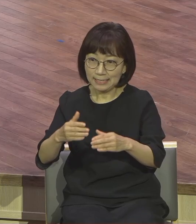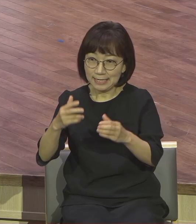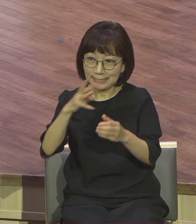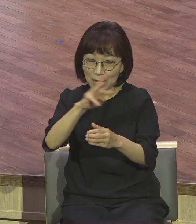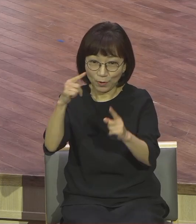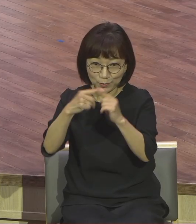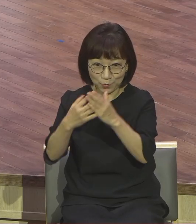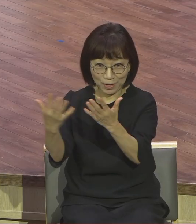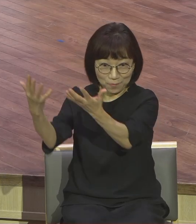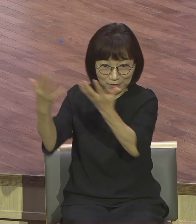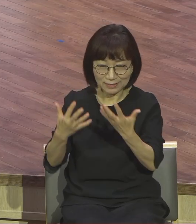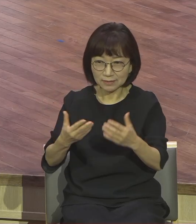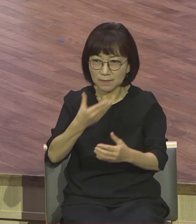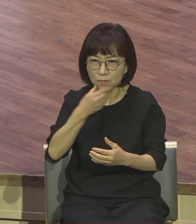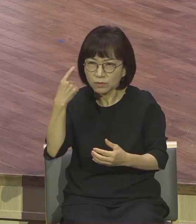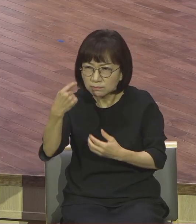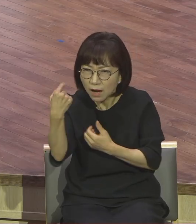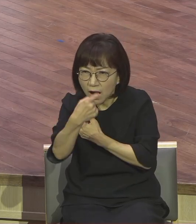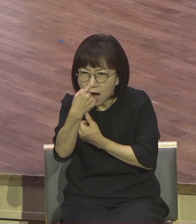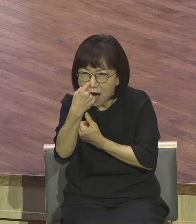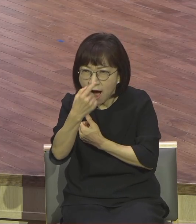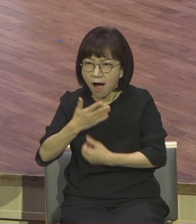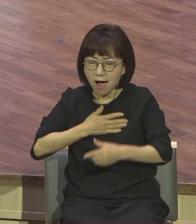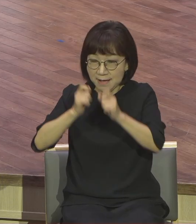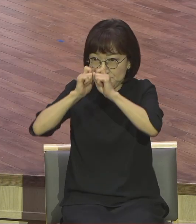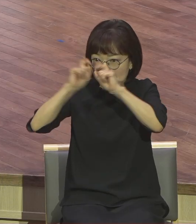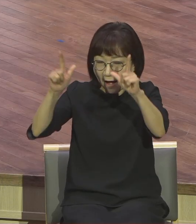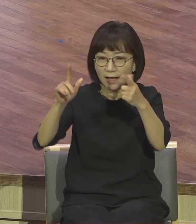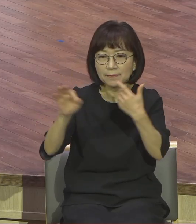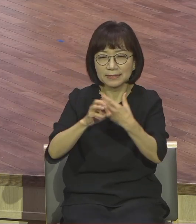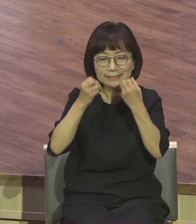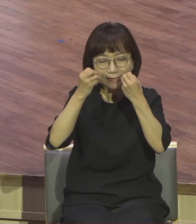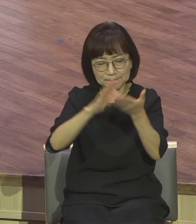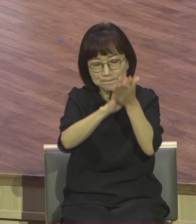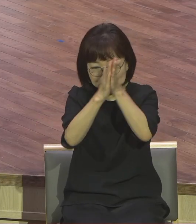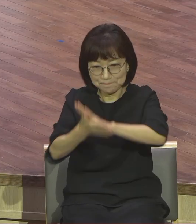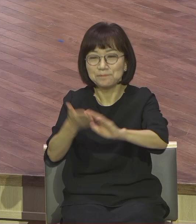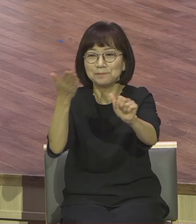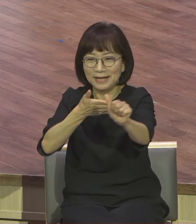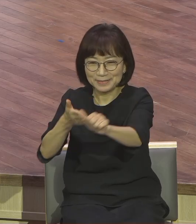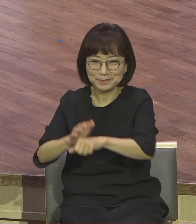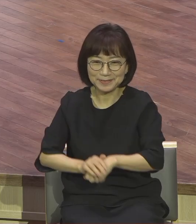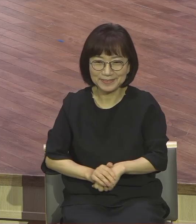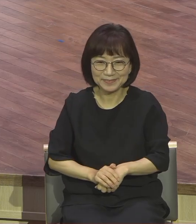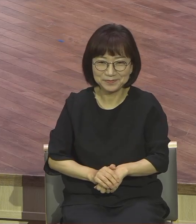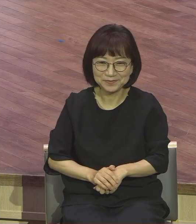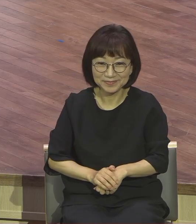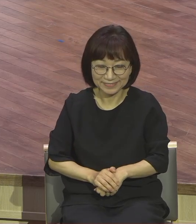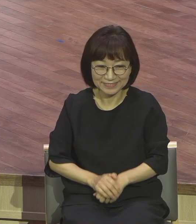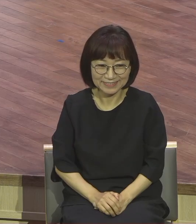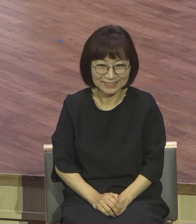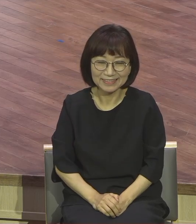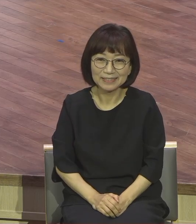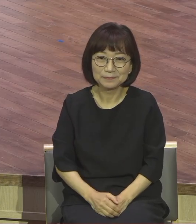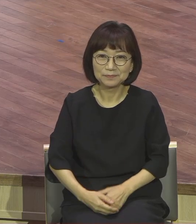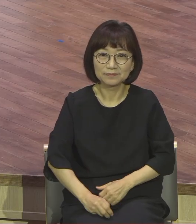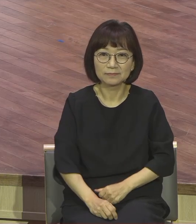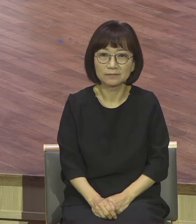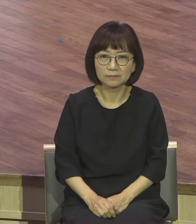바뀌시기 바랍니다. 내가 옛날에는 안 나왔는데 왜 이 예웅교를 광고를 붙든지 아나 그 순서 가지고 시험 들어가지고 마음이